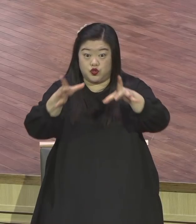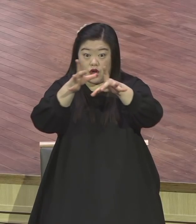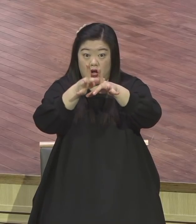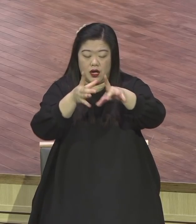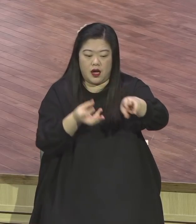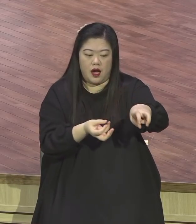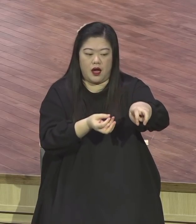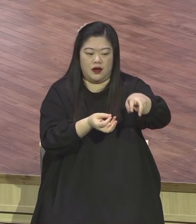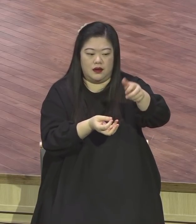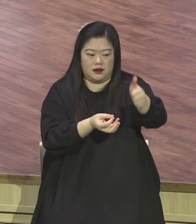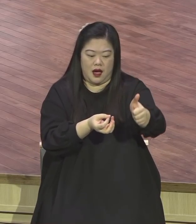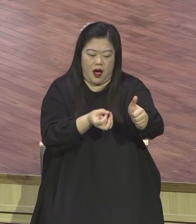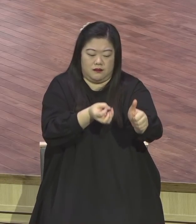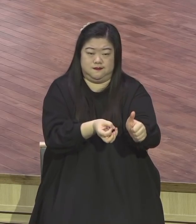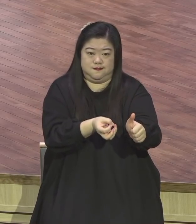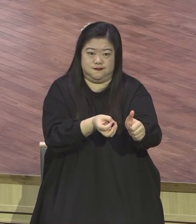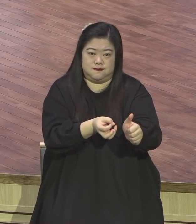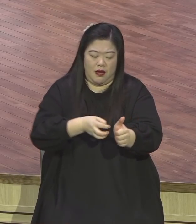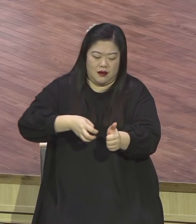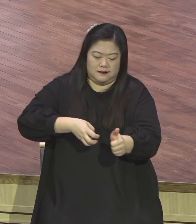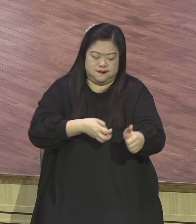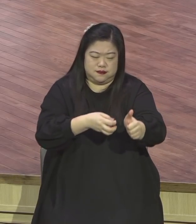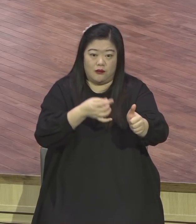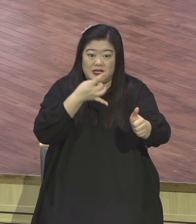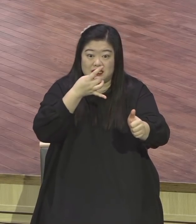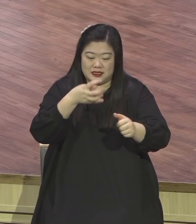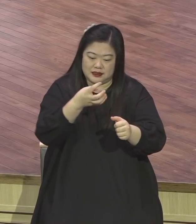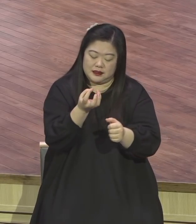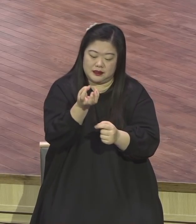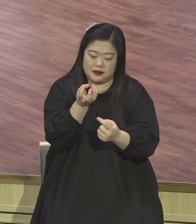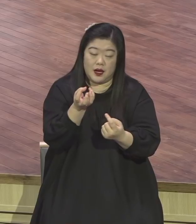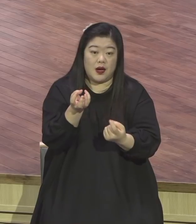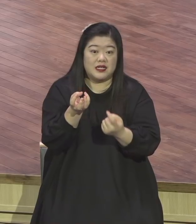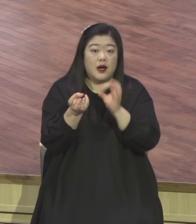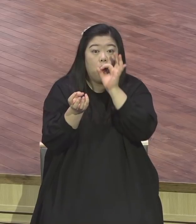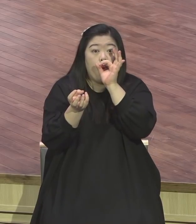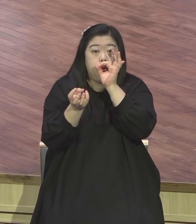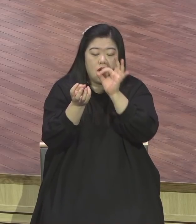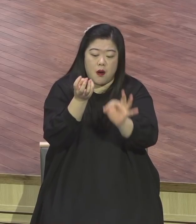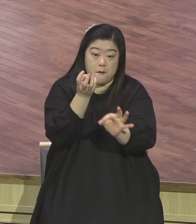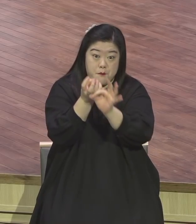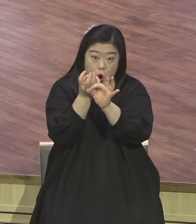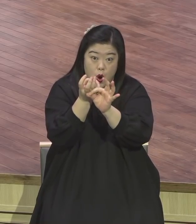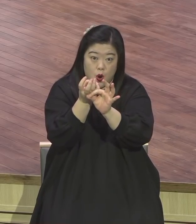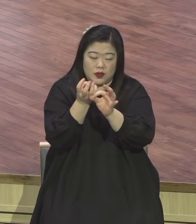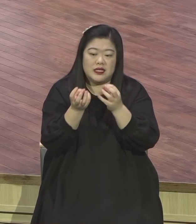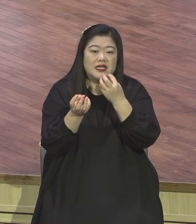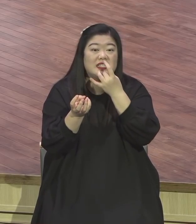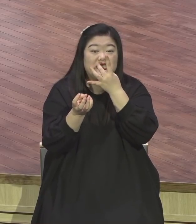뿌려져요. 시가 이렇게 이렇게 막 뿌려진다 말이에요. 우리가 손으로 이렇게 하는 게 아니고 낙이 뒤에다가 그 많은